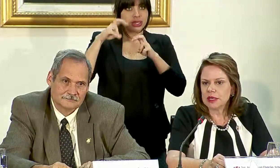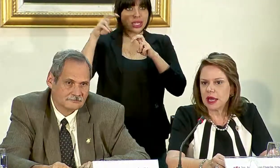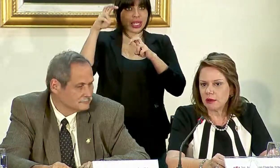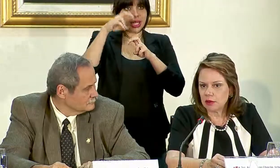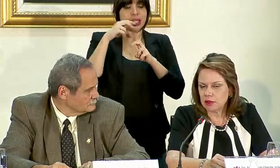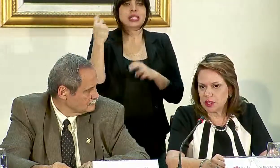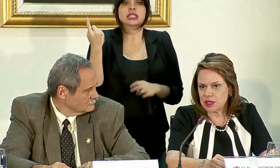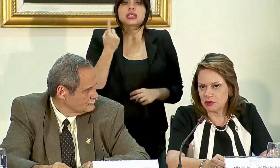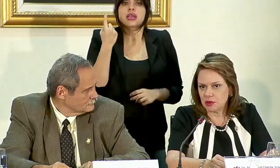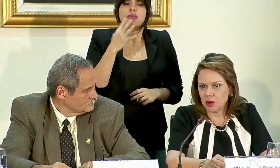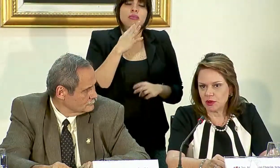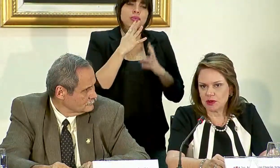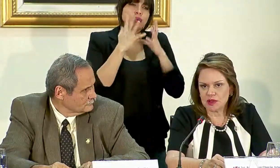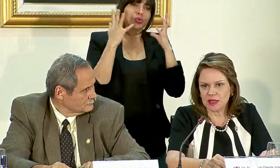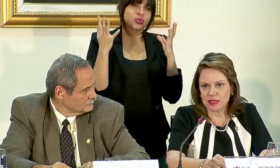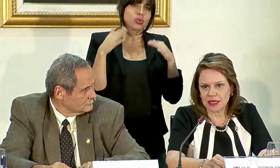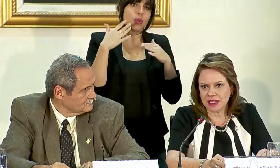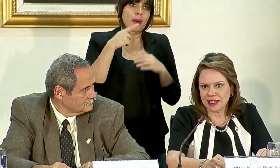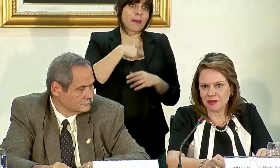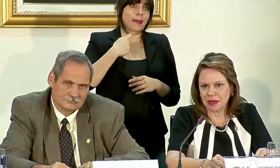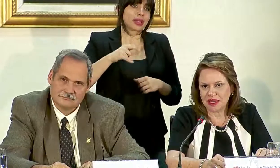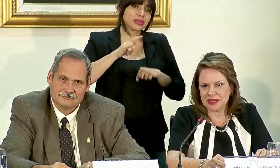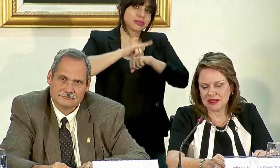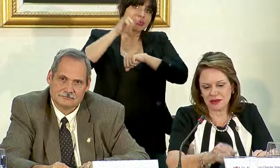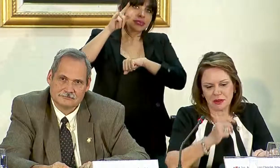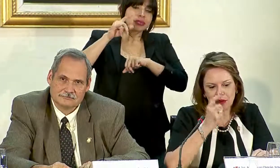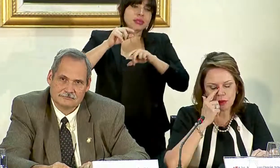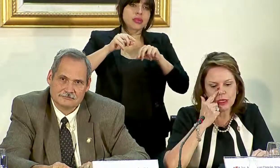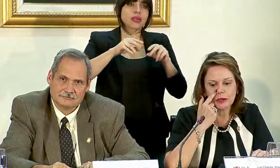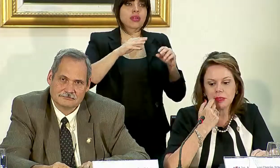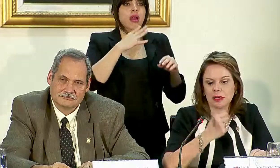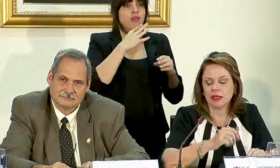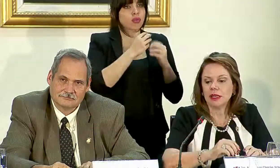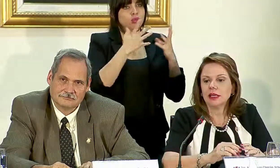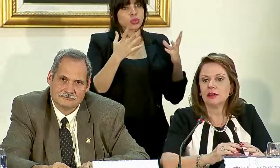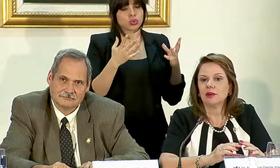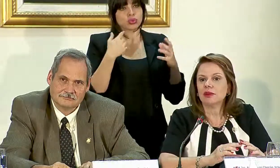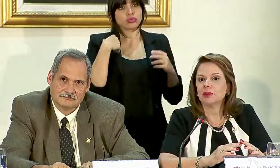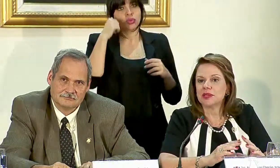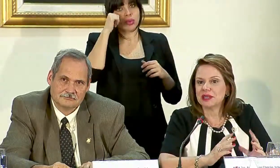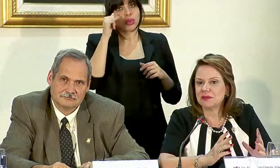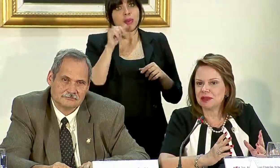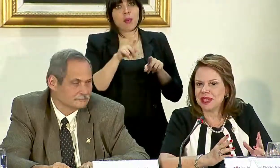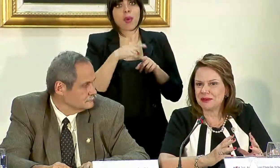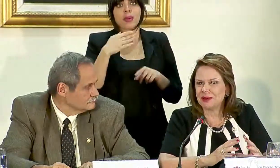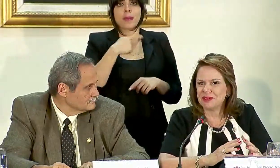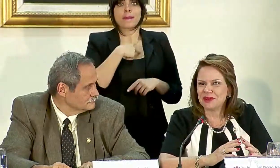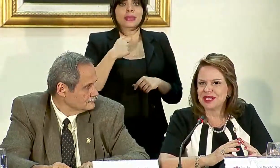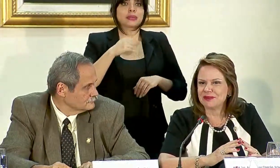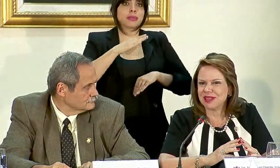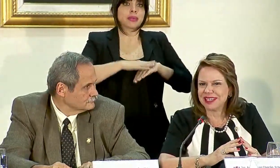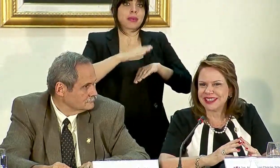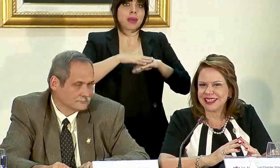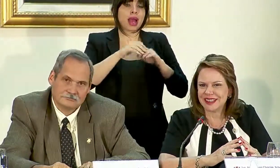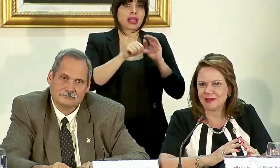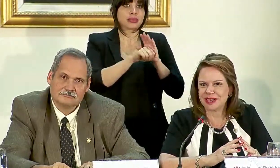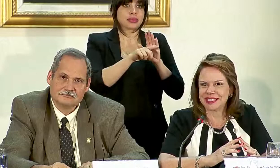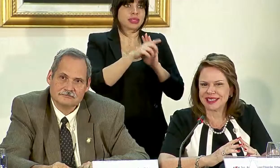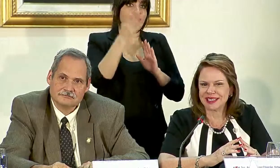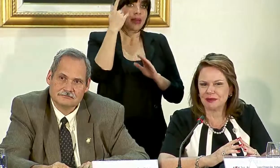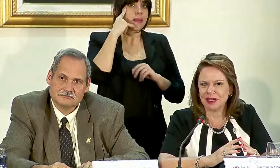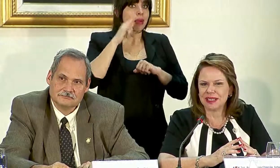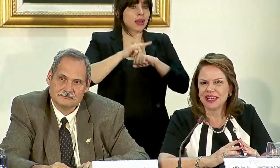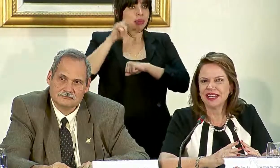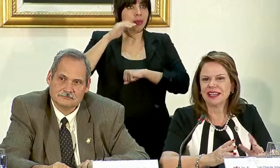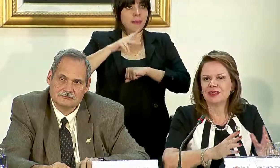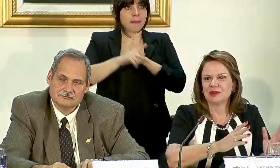Siempre se habla muchísimo cuando el presidente sale del país y recuerdo claramente también cuando el presidente pedía permiso a la Asamblea Legislativa para